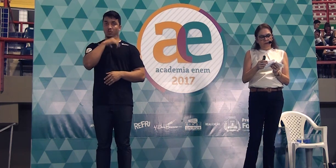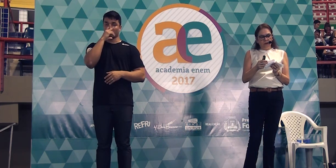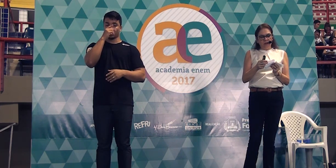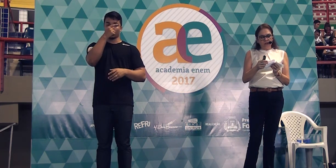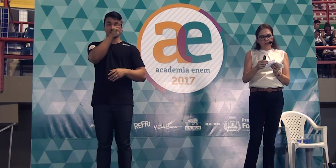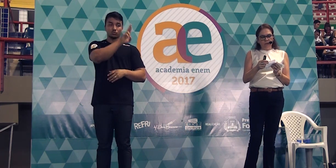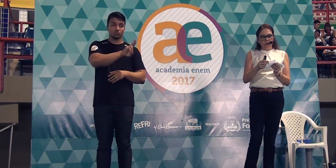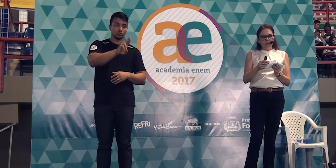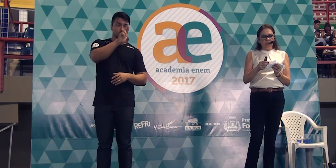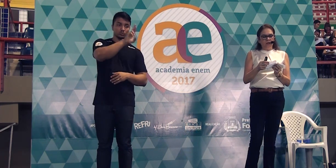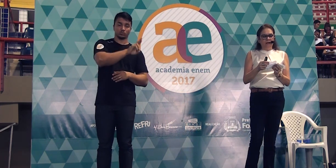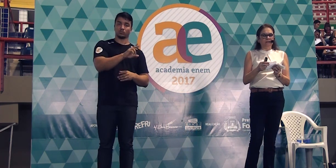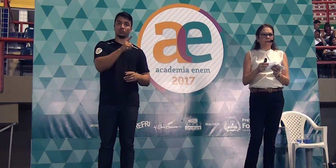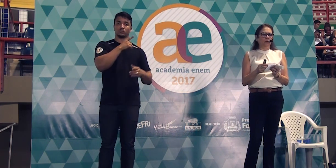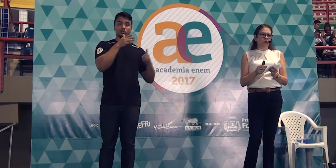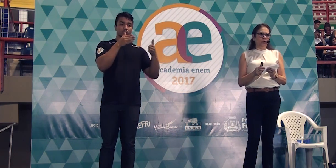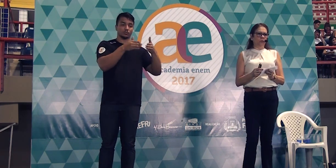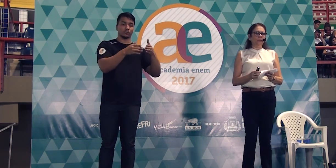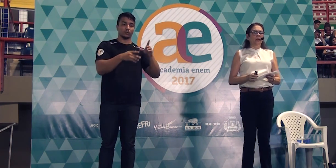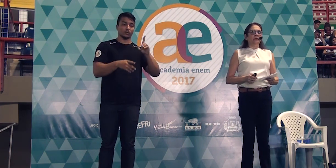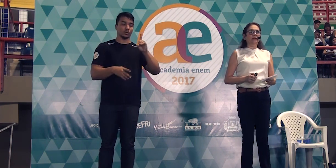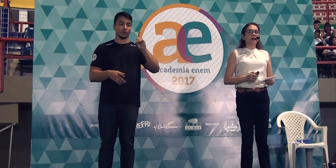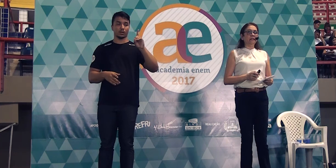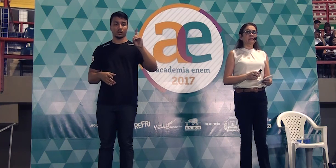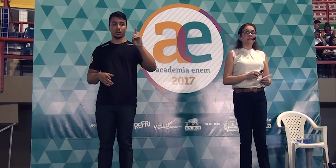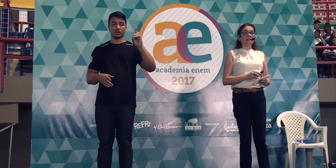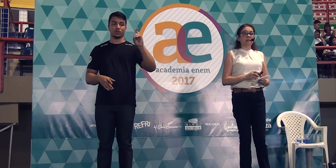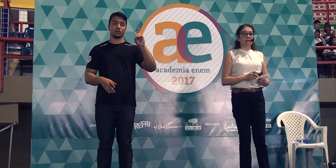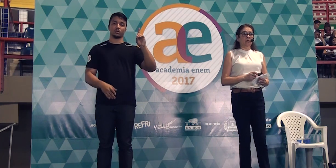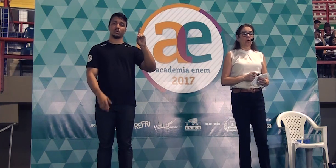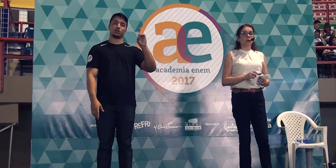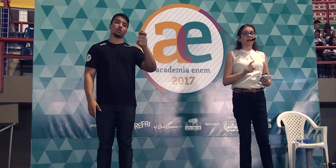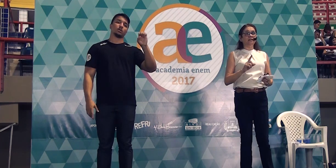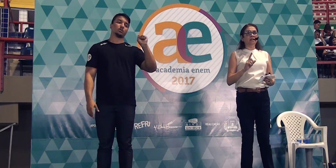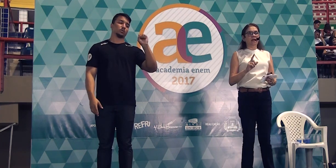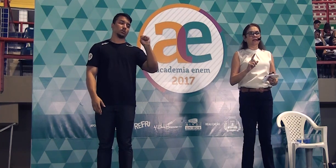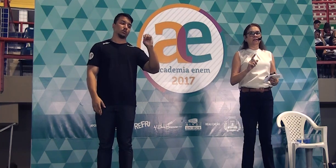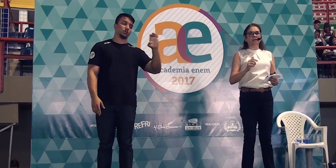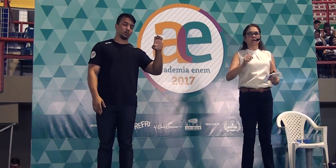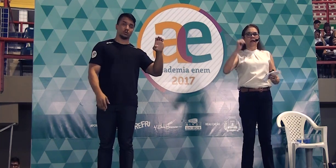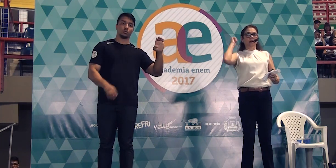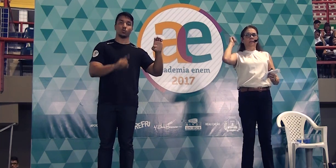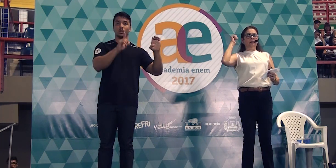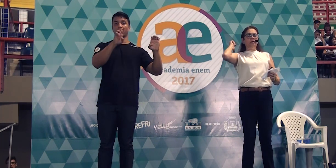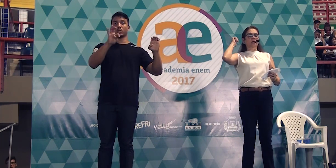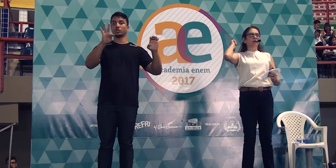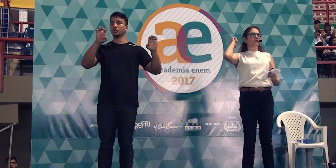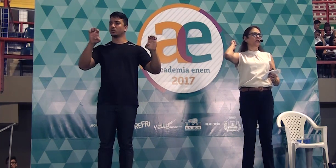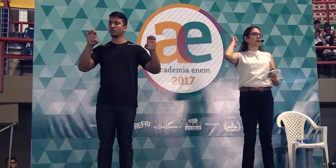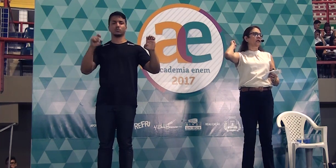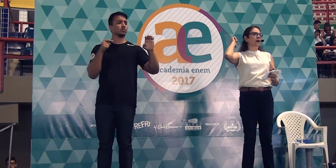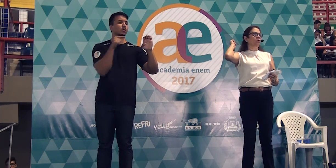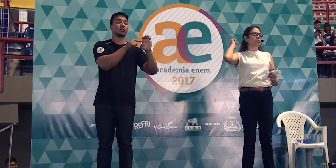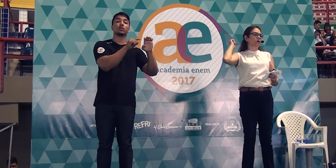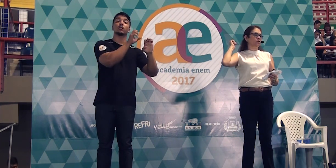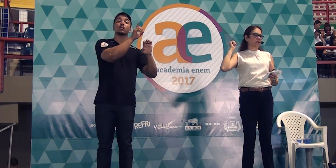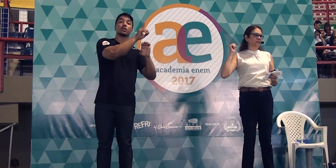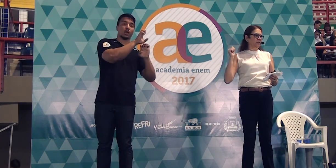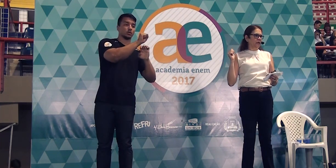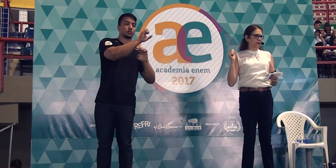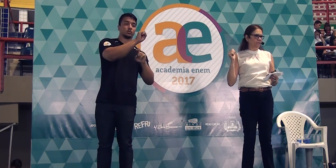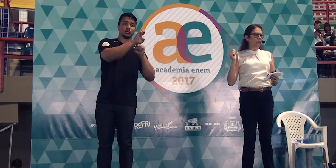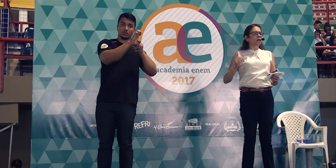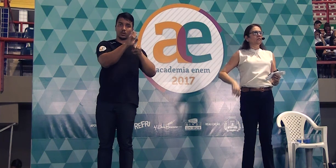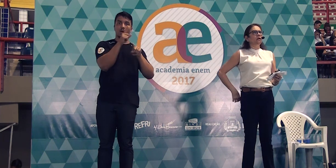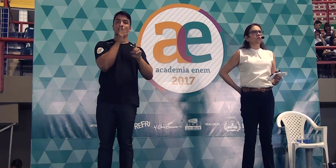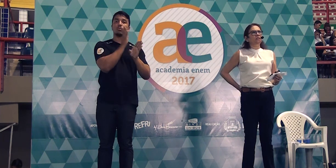usarei deste modo ou desse modo? Desci com SS é para me referir a algo que eu